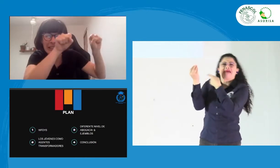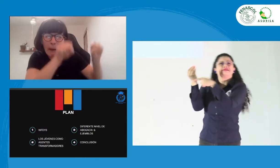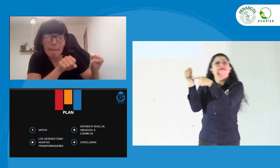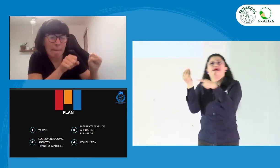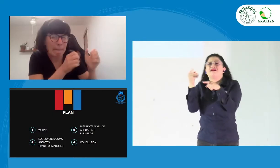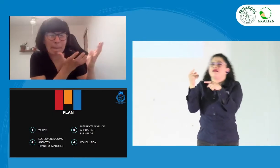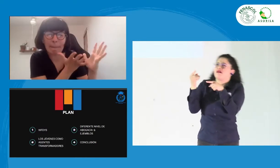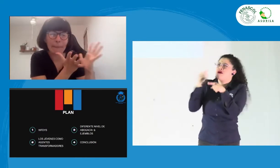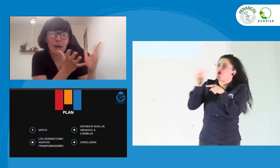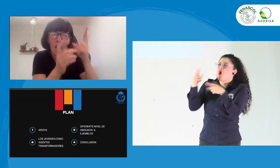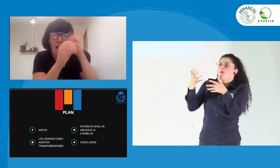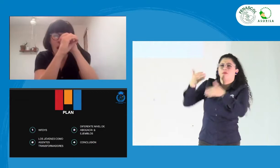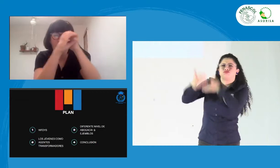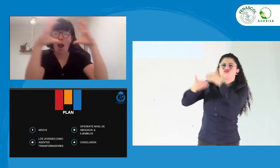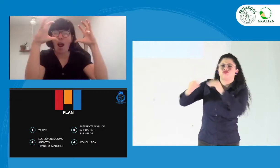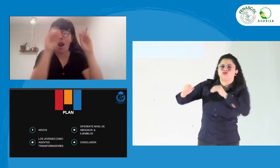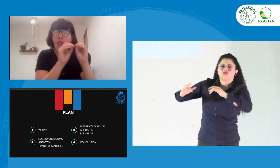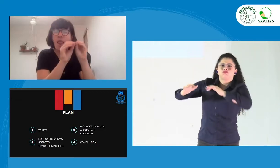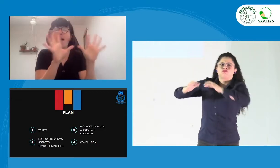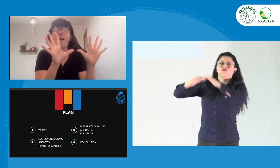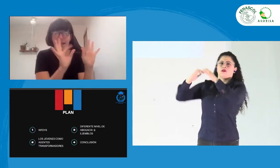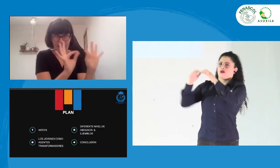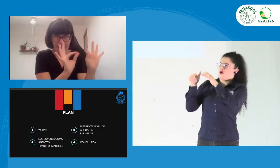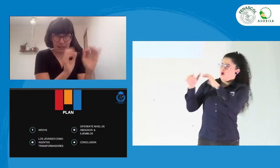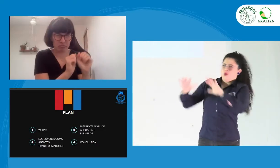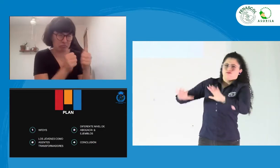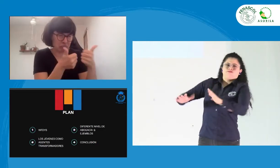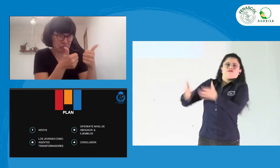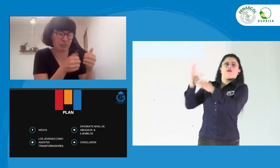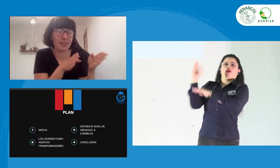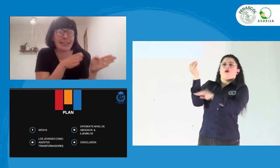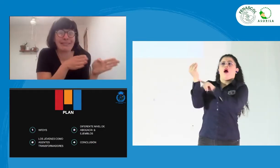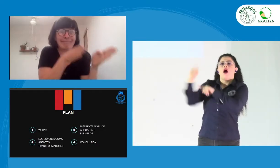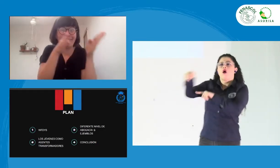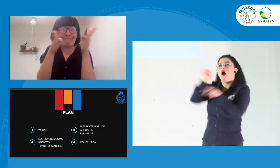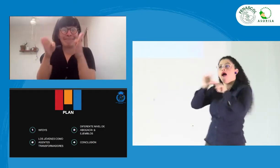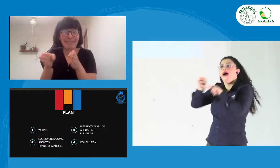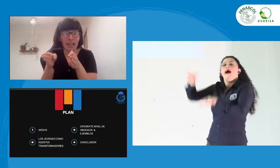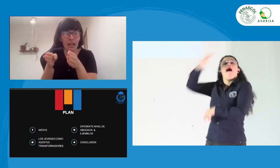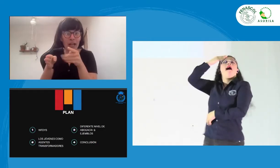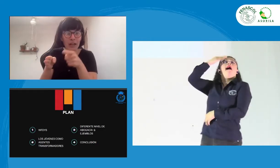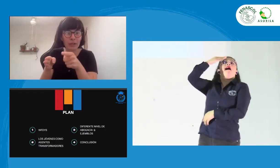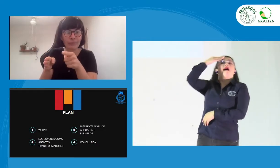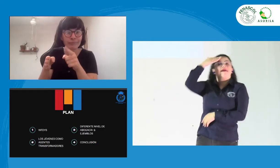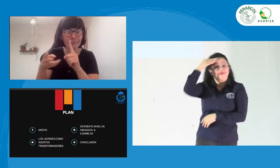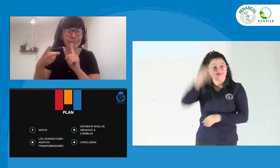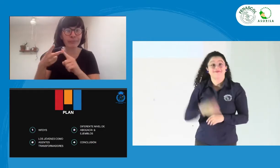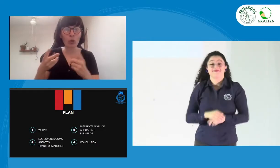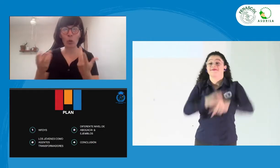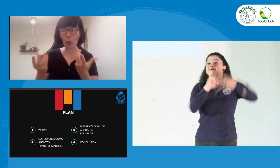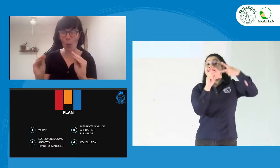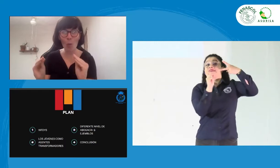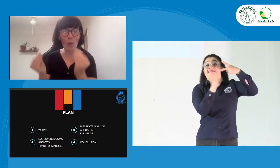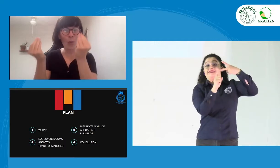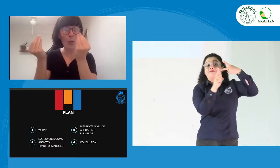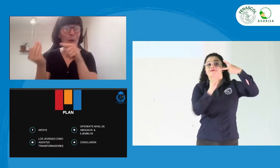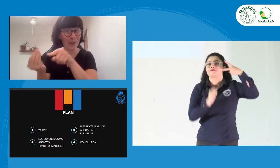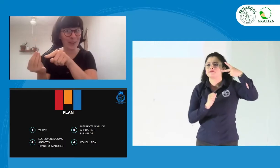más conocido como WFD-YS. Y vamos a dar una claridad acerca de qué es esta sección y de qué se compone.